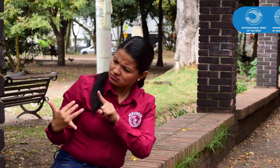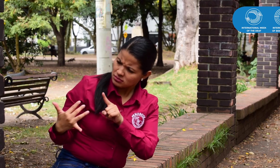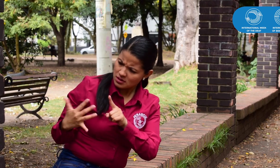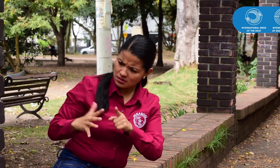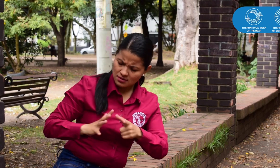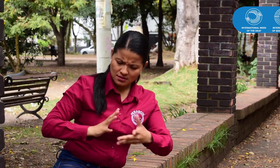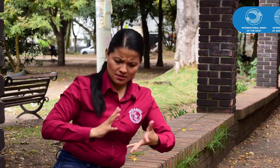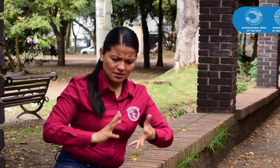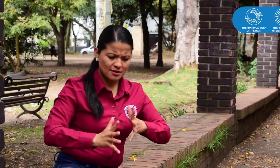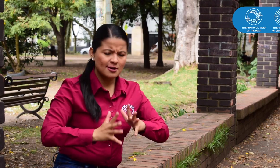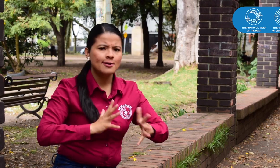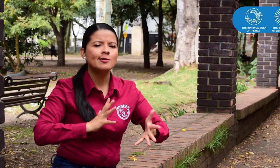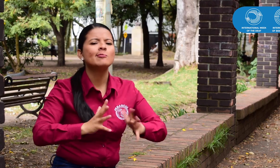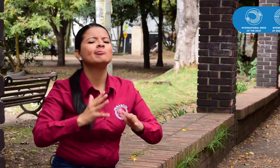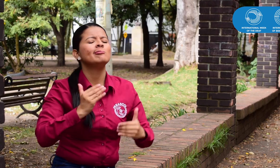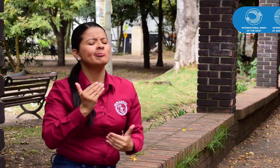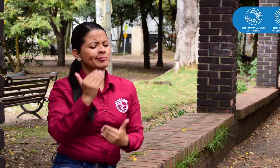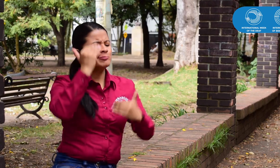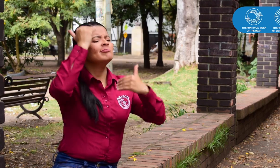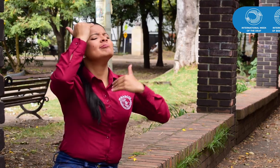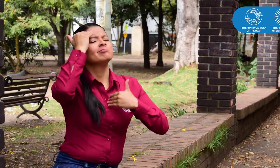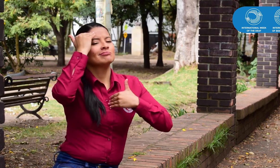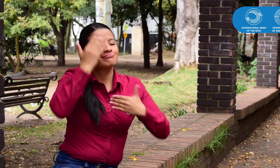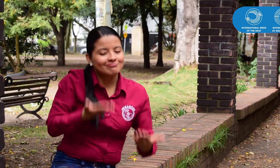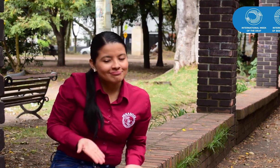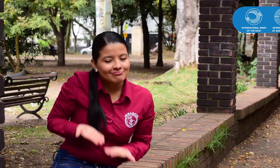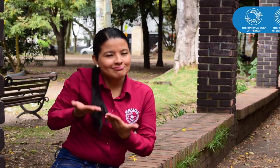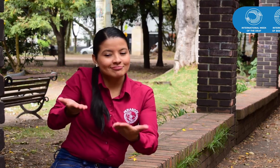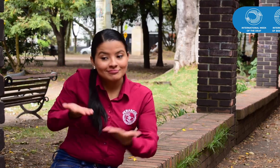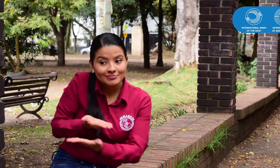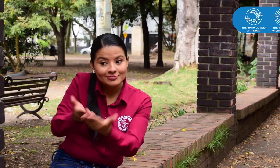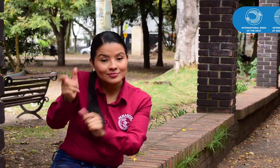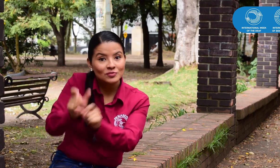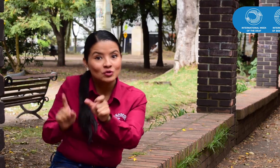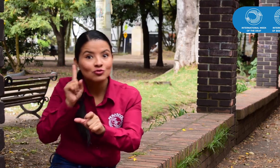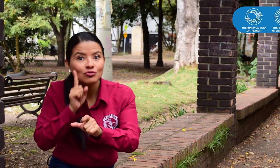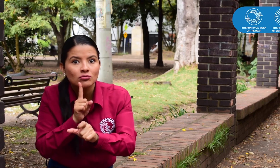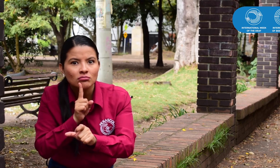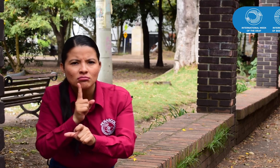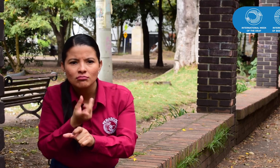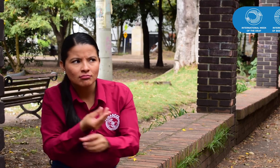requerido, porque podemos lograr que los derechos a la lengua de señas sean para todos.